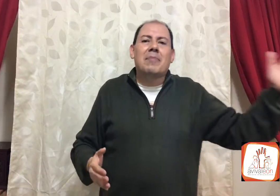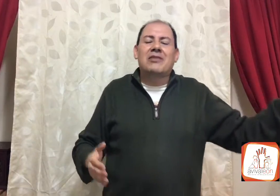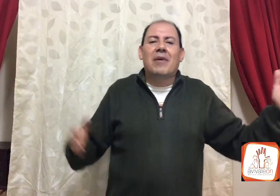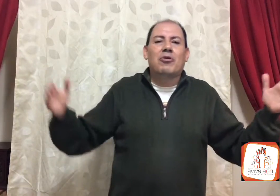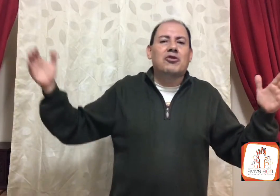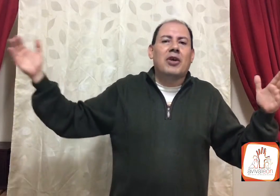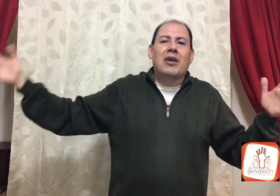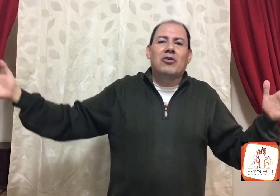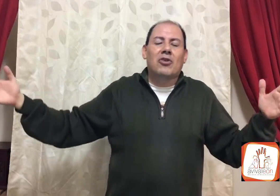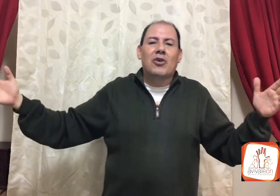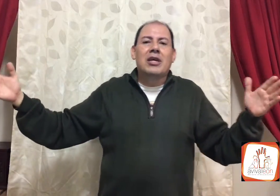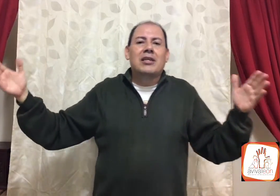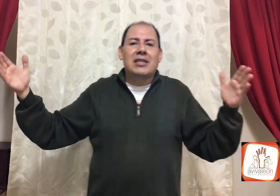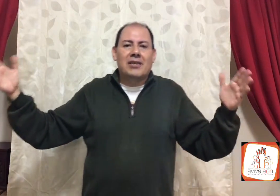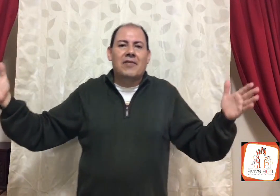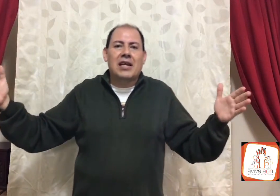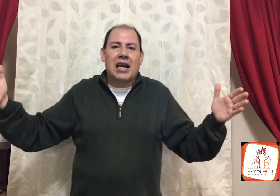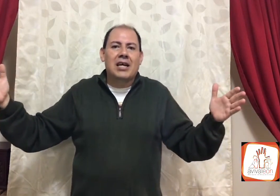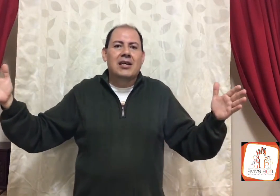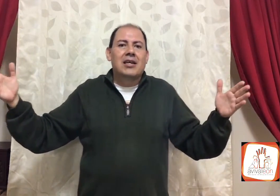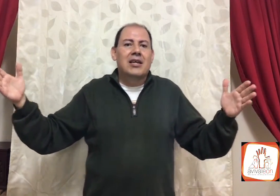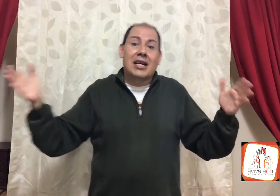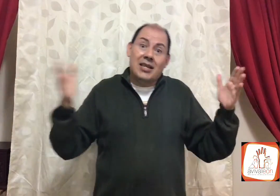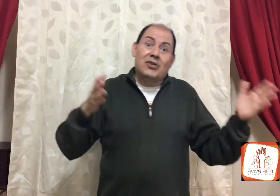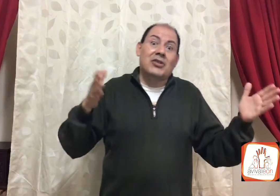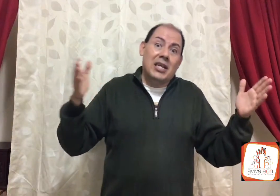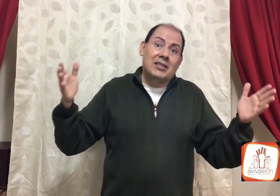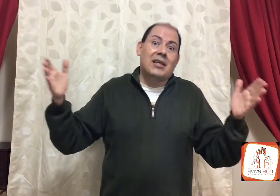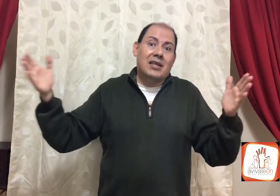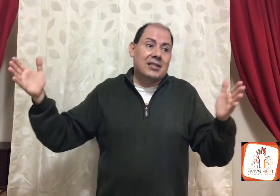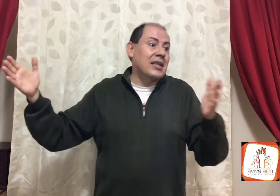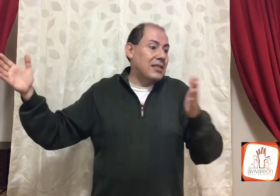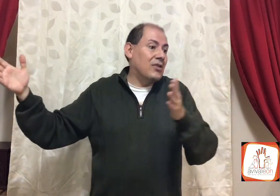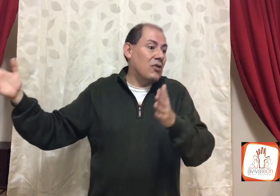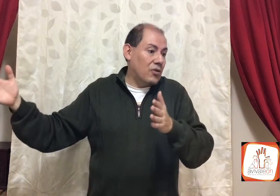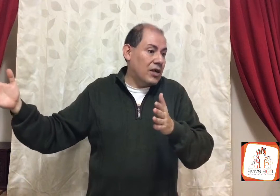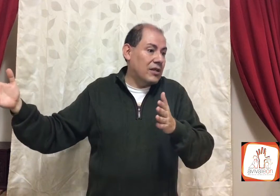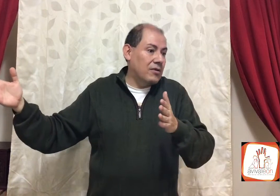más famoso, que otro, significa, que Dios, es el que está, haciendo lo correcto,